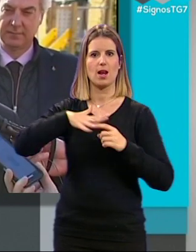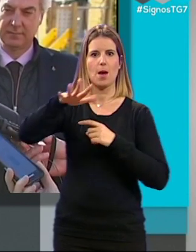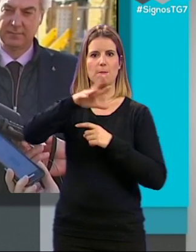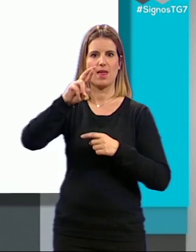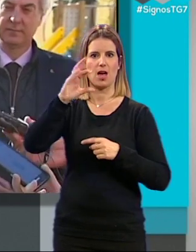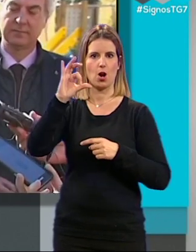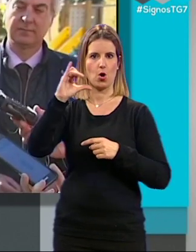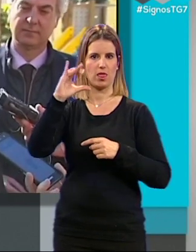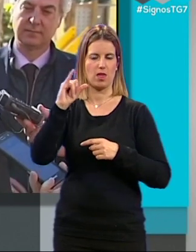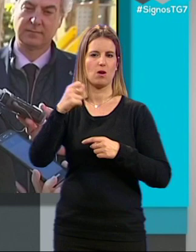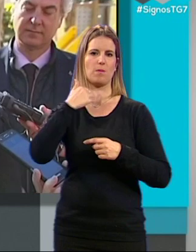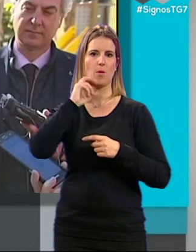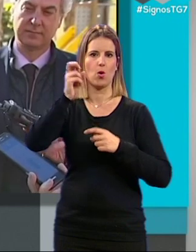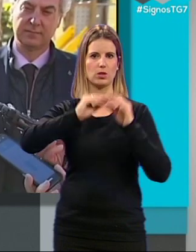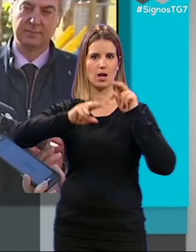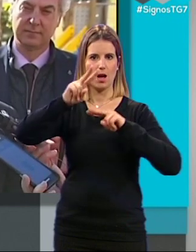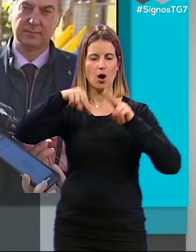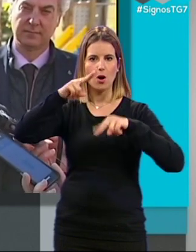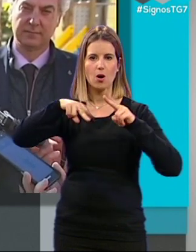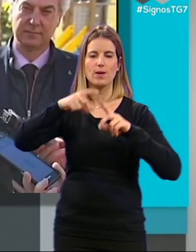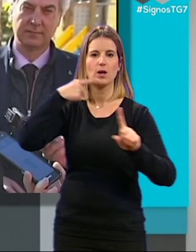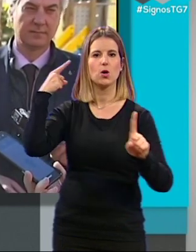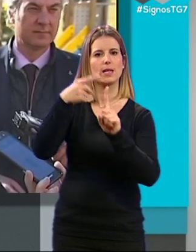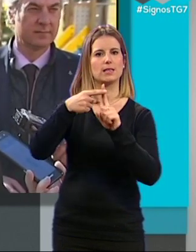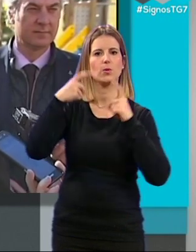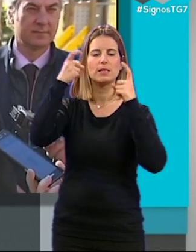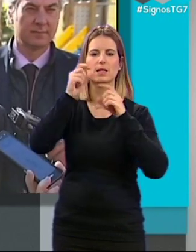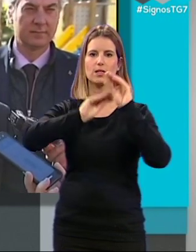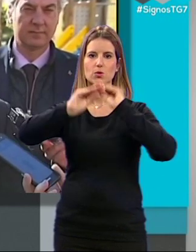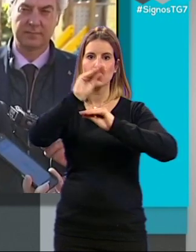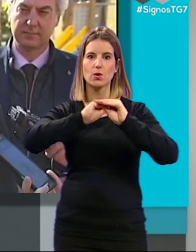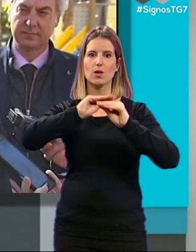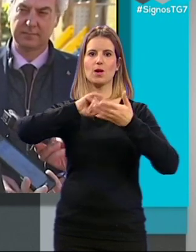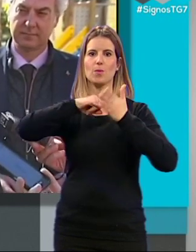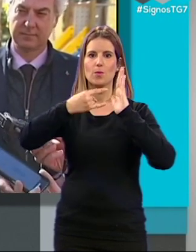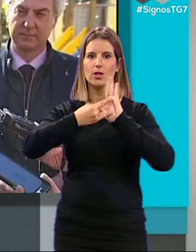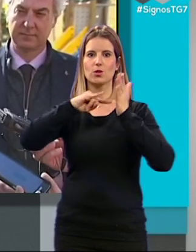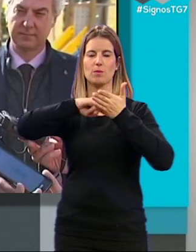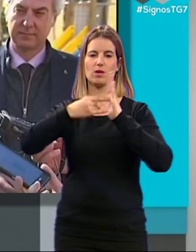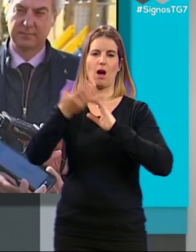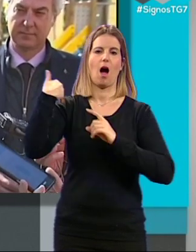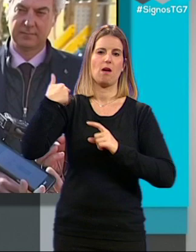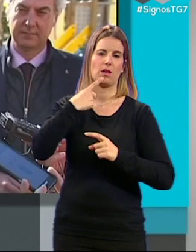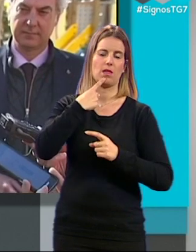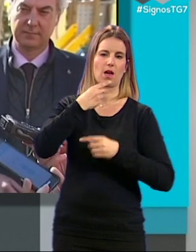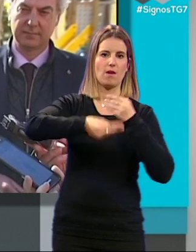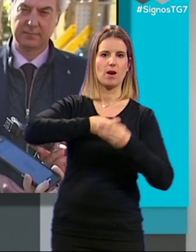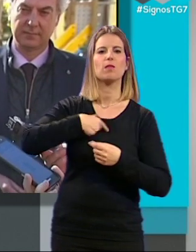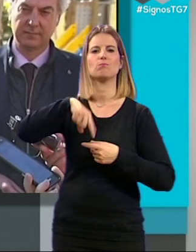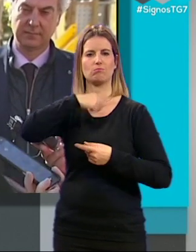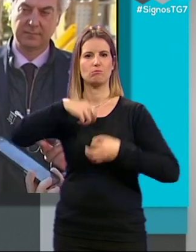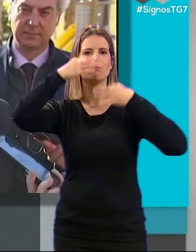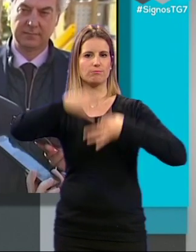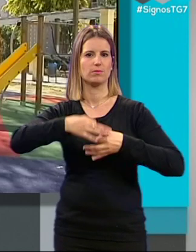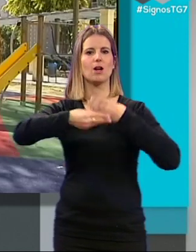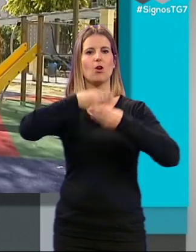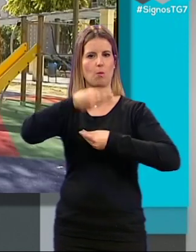y unas obras menores. Nuestro objetivo es dar con esa respuesta e ir haciendo esos proyectos que otros decían que iban a hacer, pero nosotros sí, efectivamente,